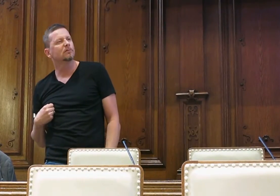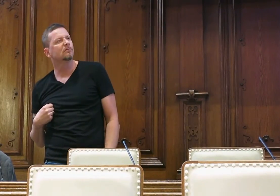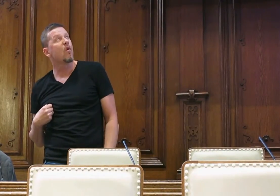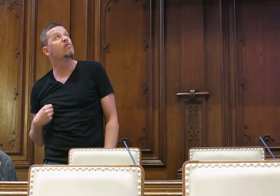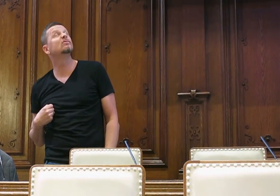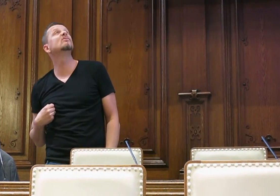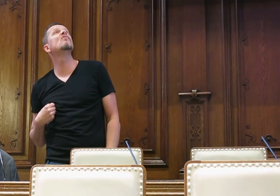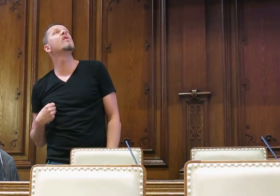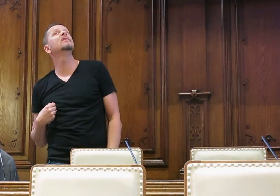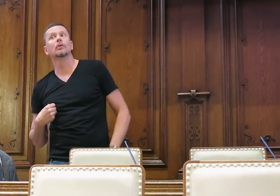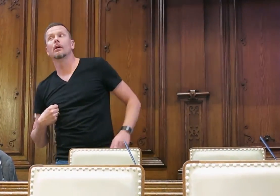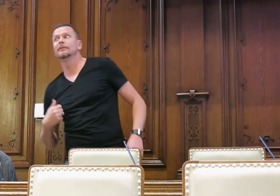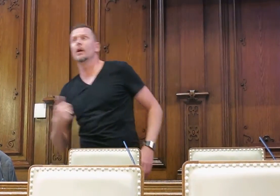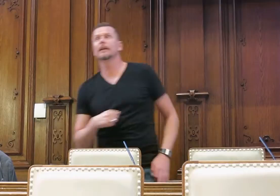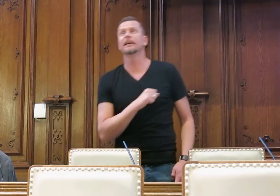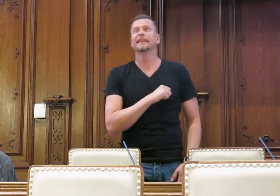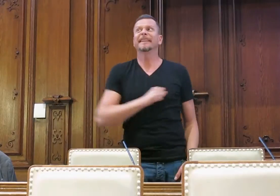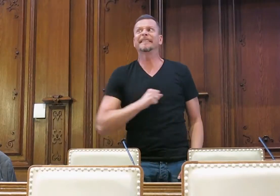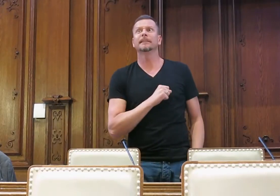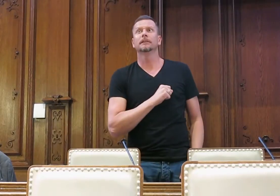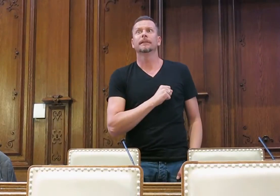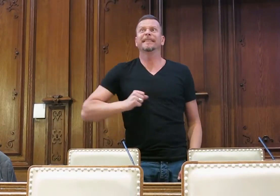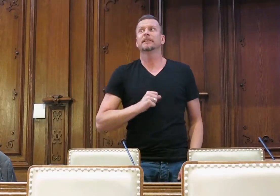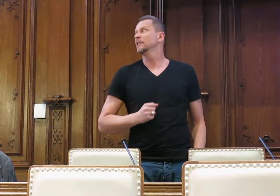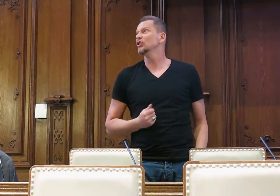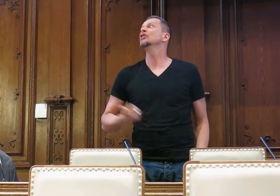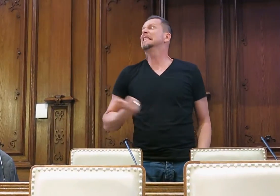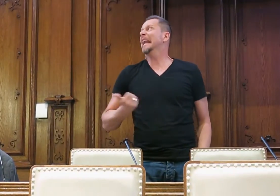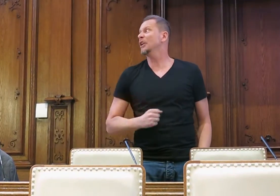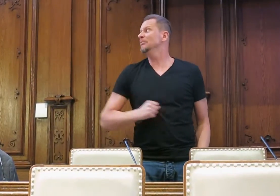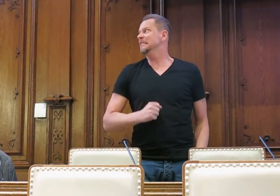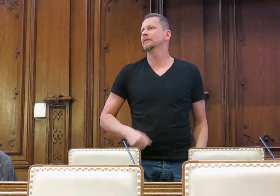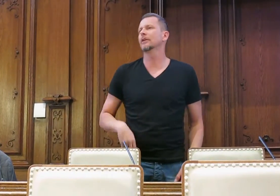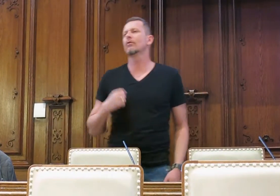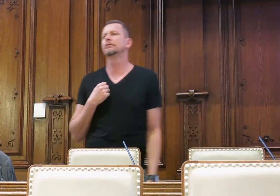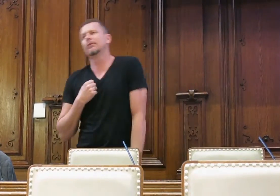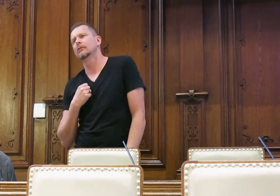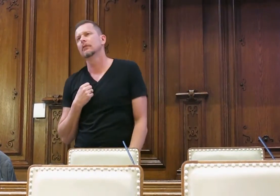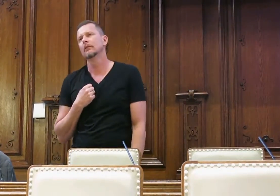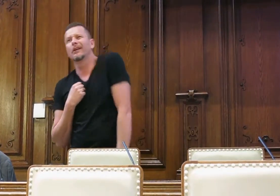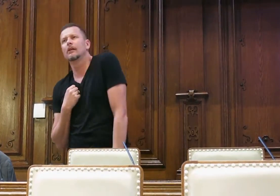ich sage, doch, doch, stellst du dich einfach mit dem Ellenbogen und so,